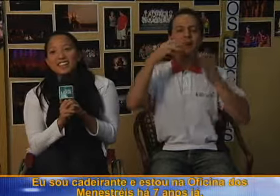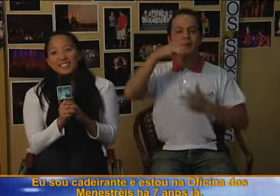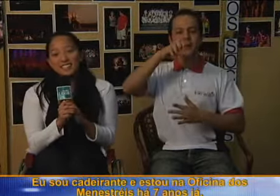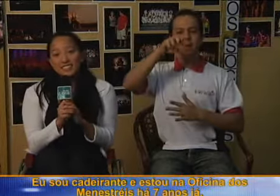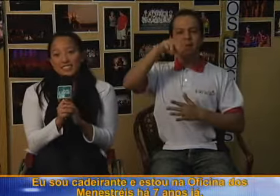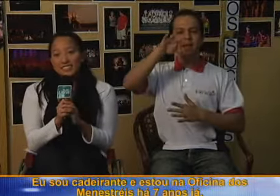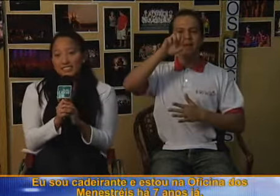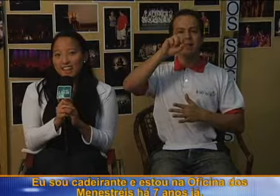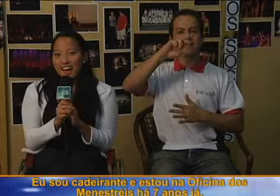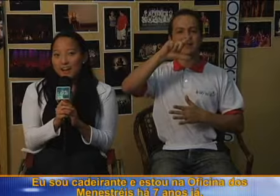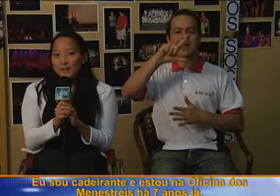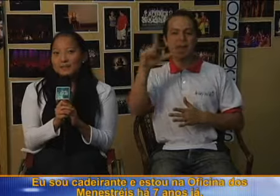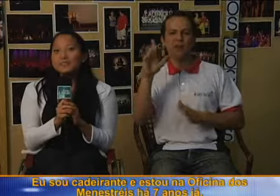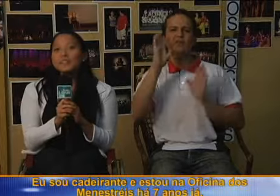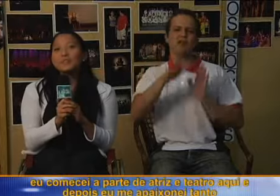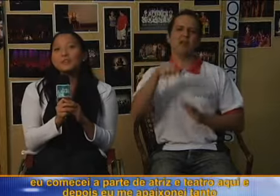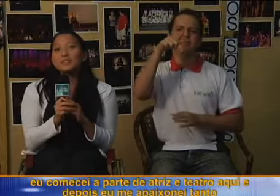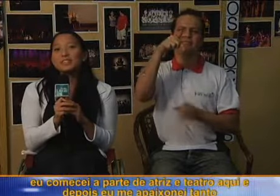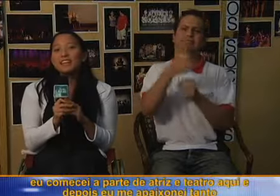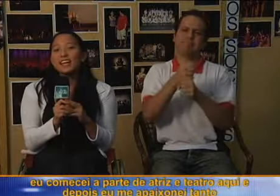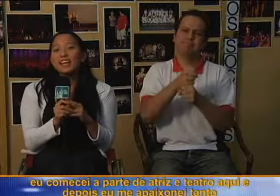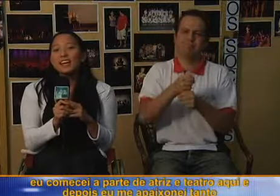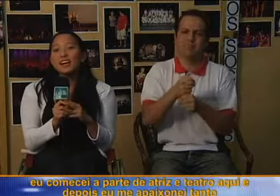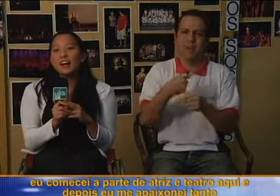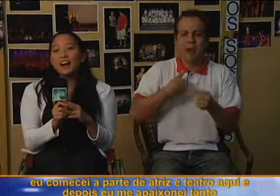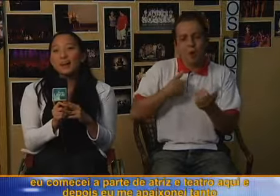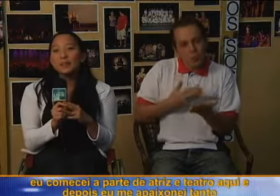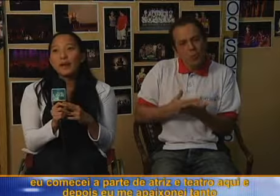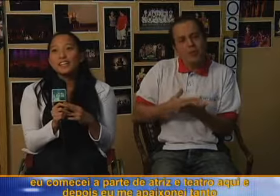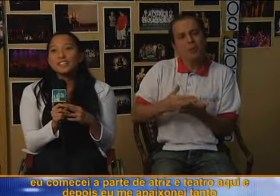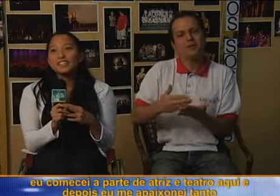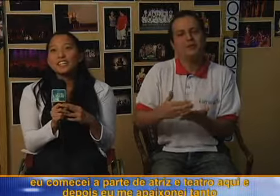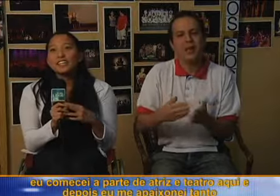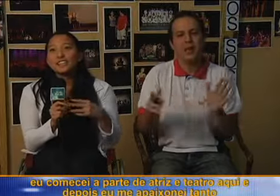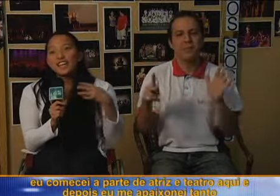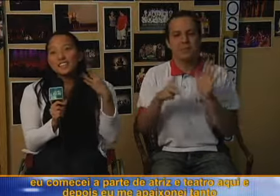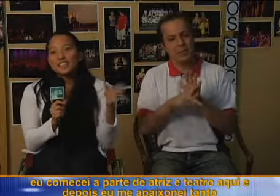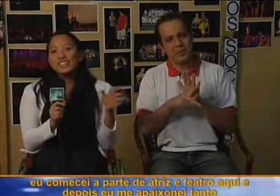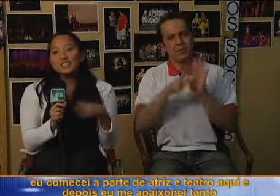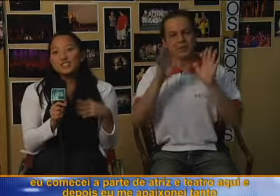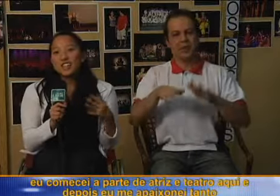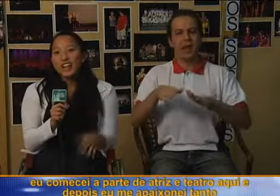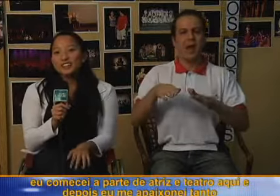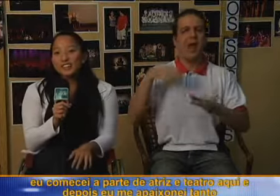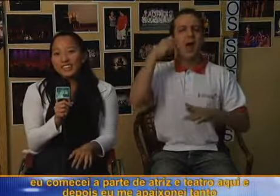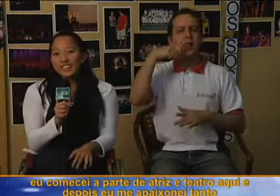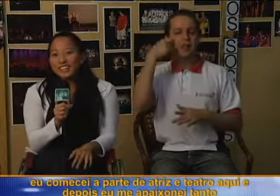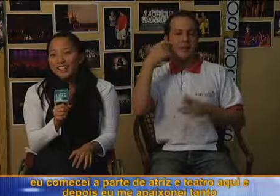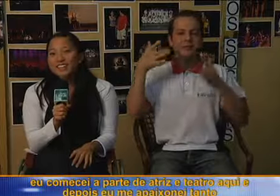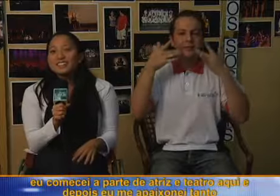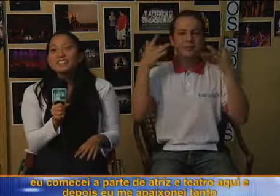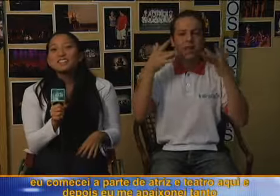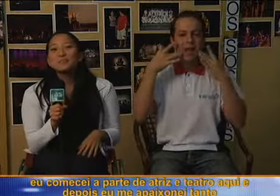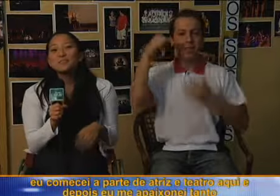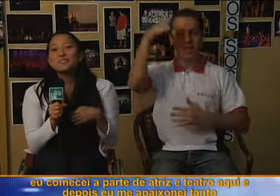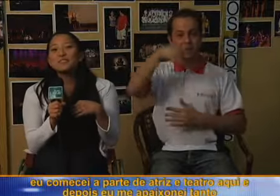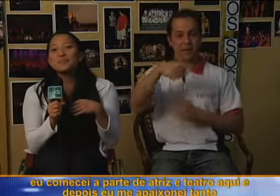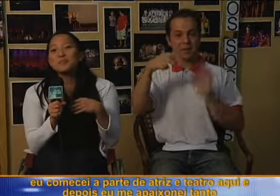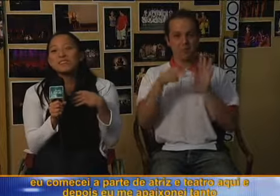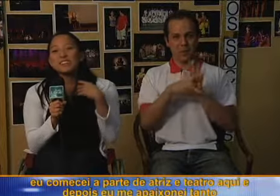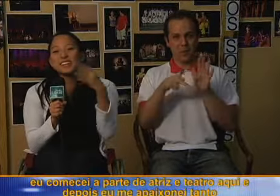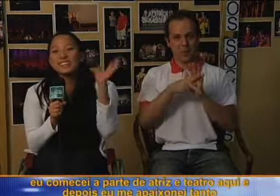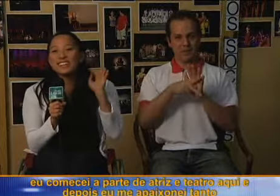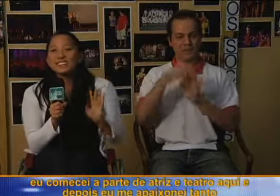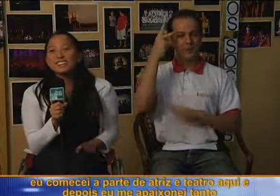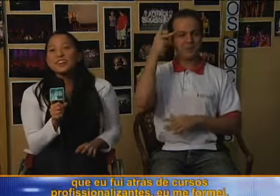há 7 anos já. Eu comecei a parte de atriz e teatro aqui, depois